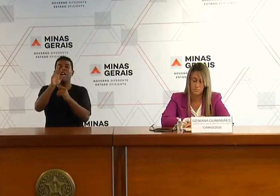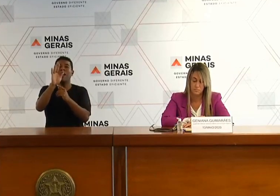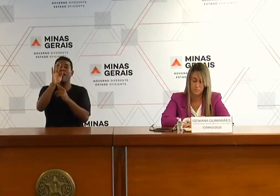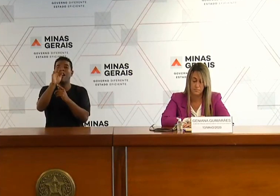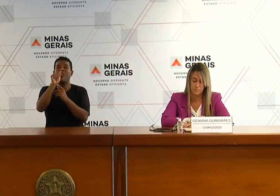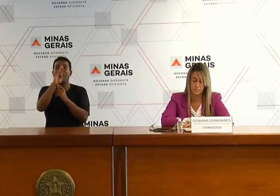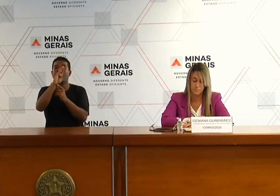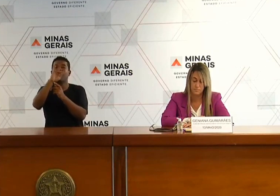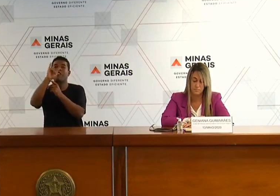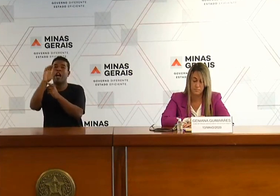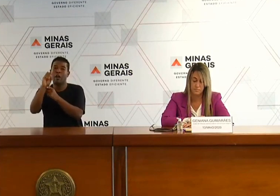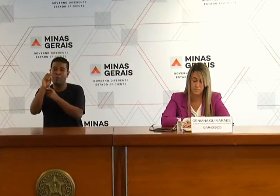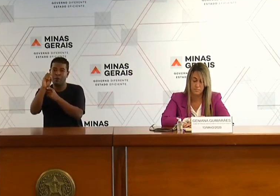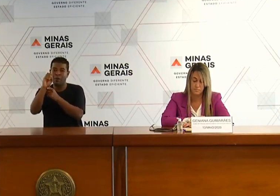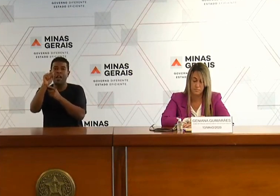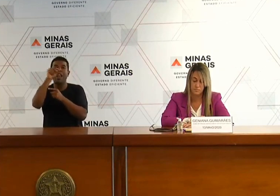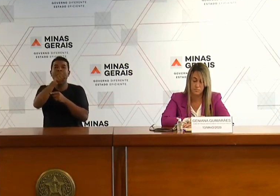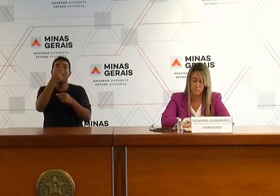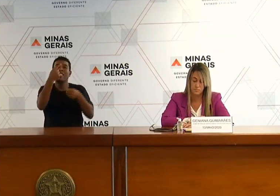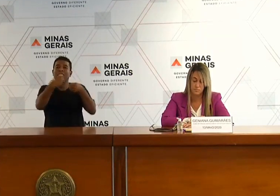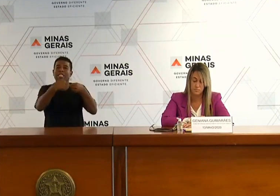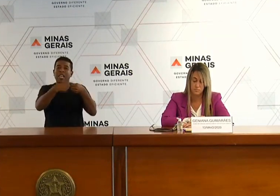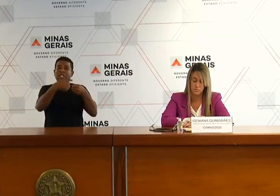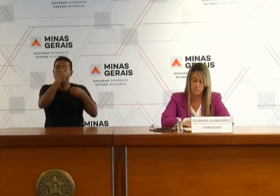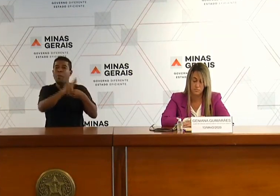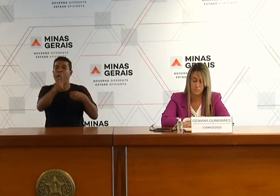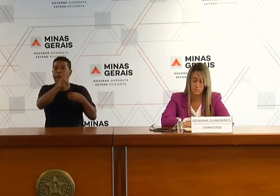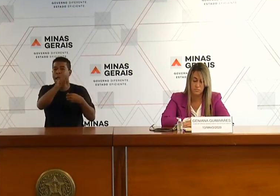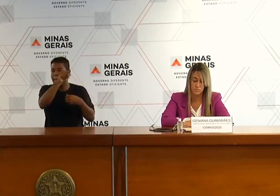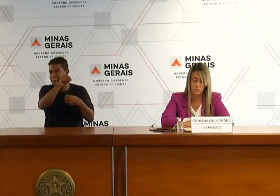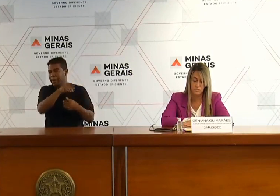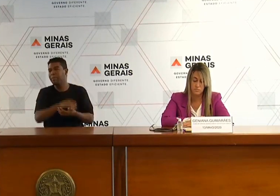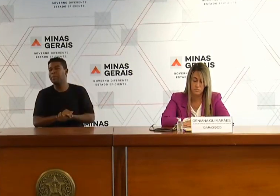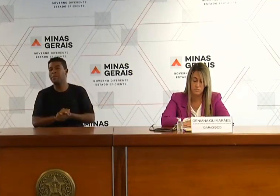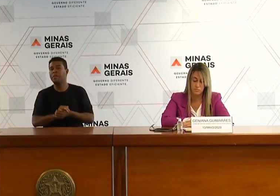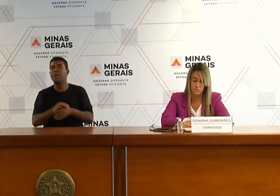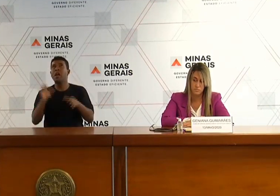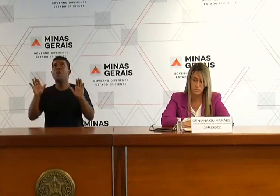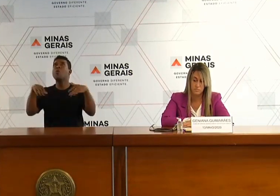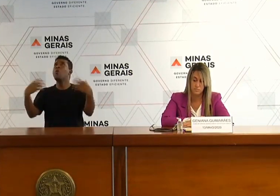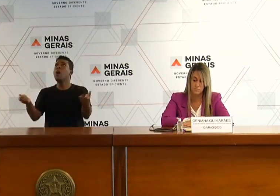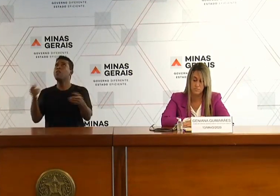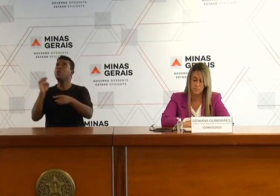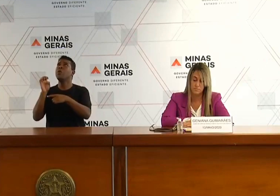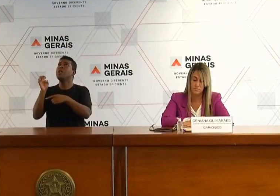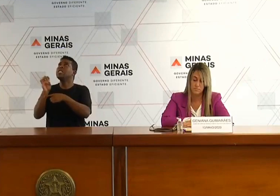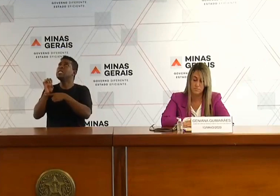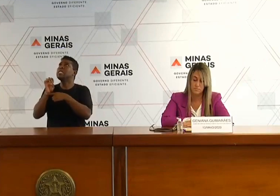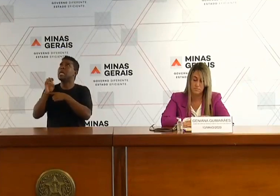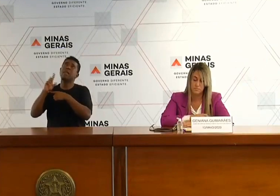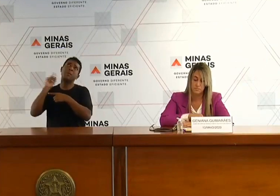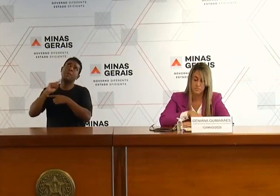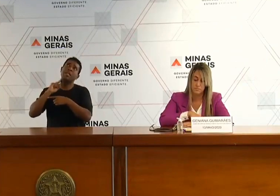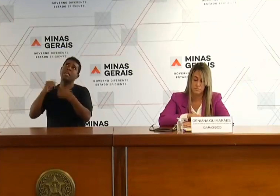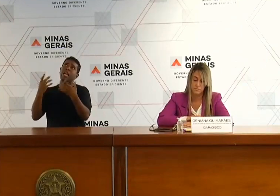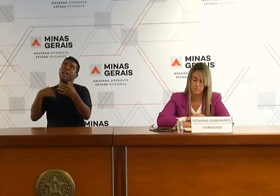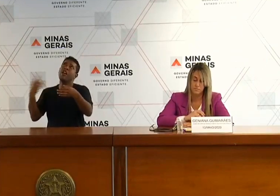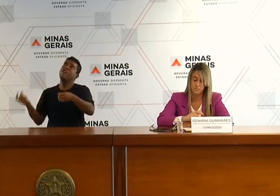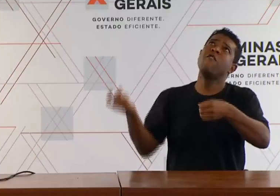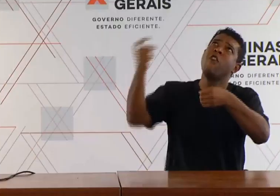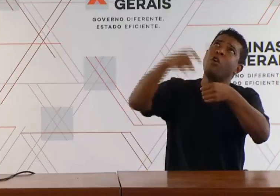de Uberaba. Efetivamente, quando o Estado estima a volta às aulas de forma convencional?